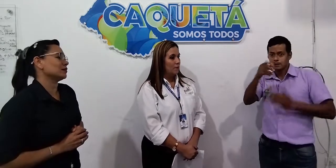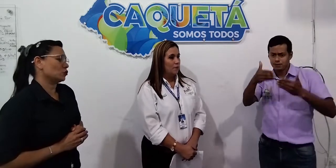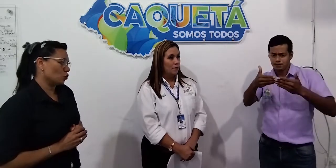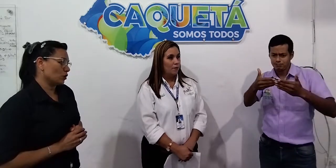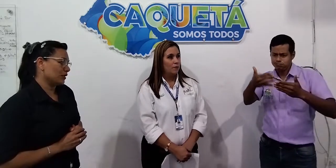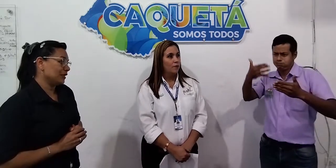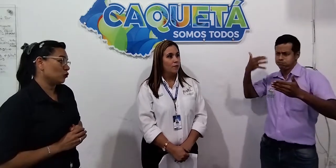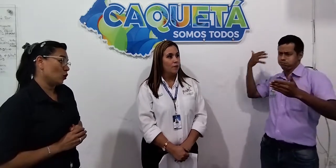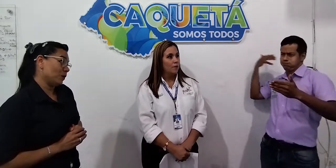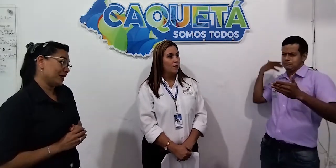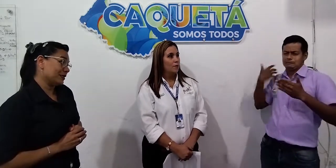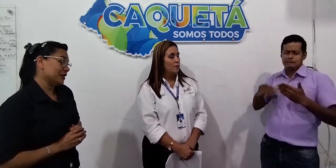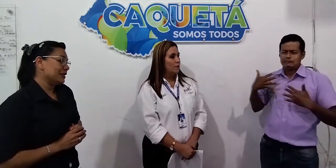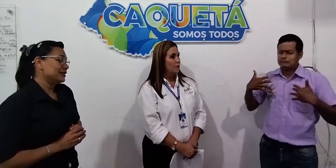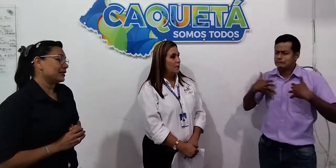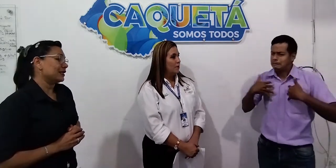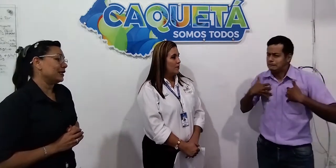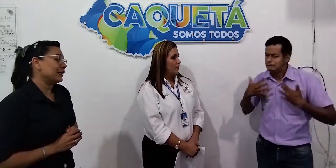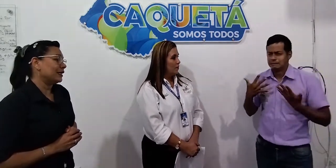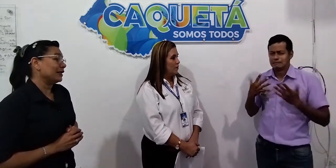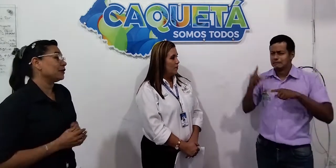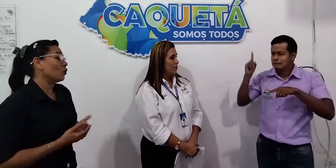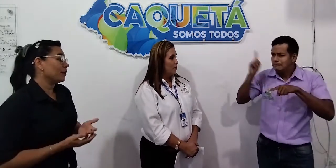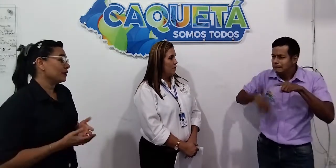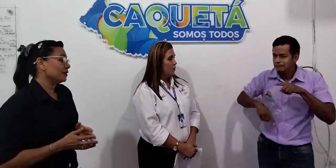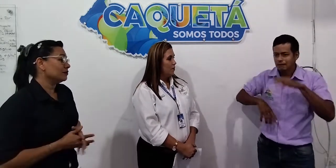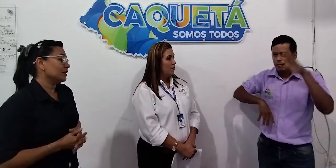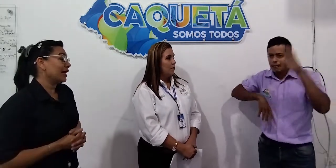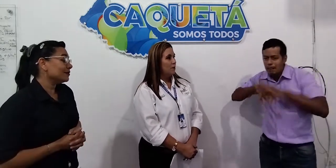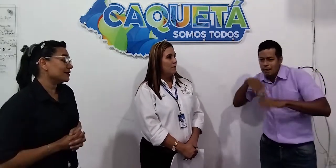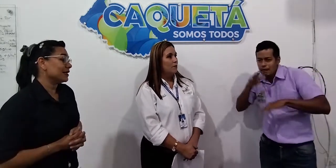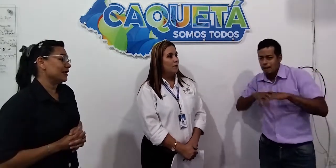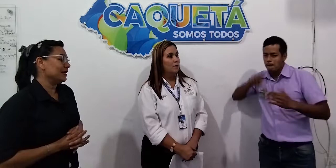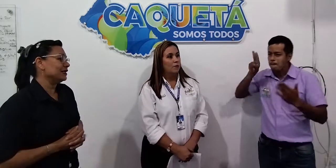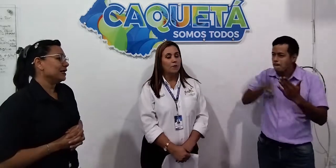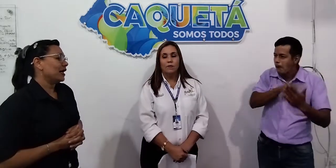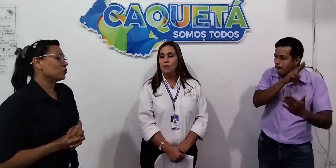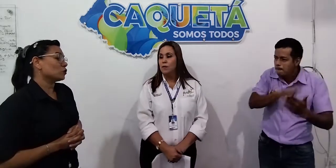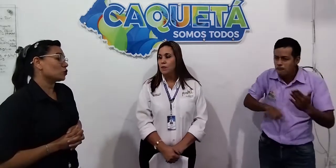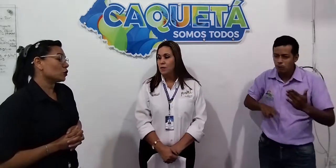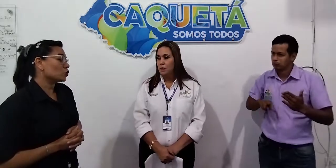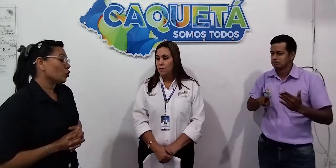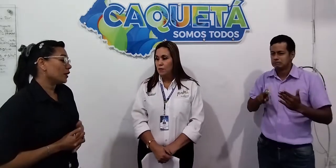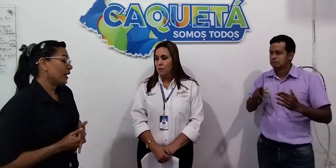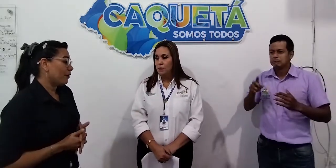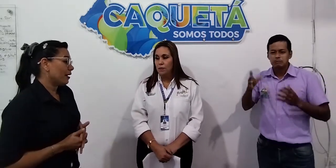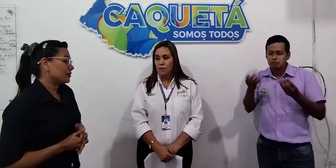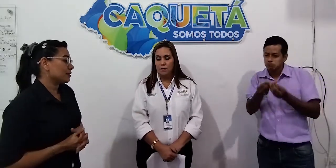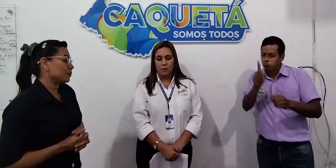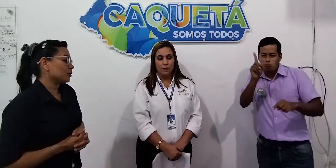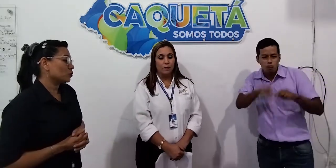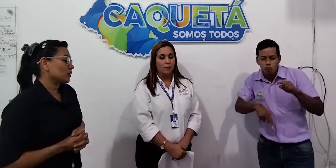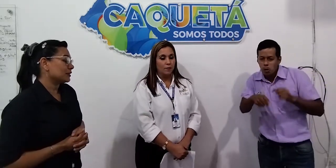sorda en todo el país, ya que antiguamente, antes de la ley, a nosotros se nos obligaba a ser personas